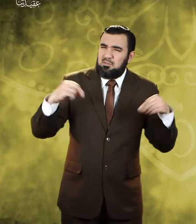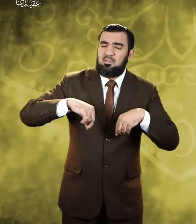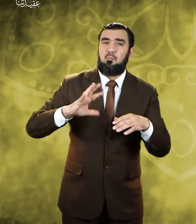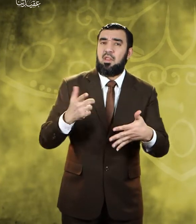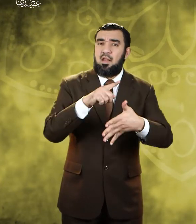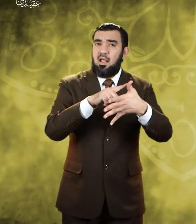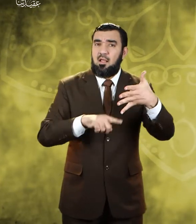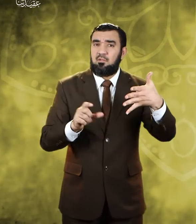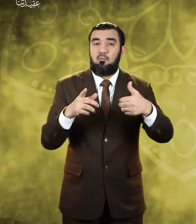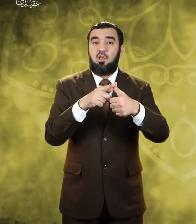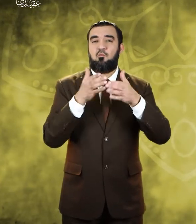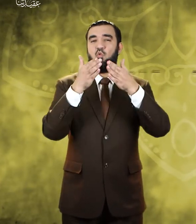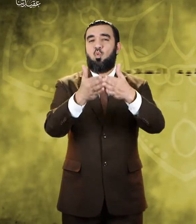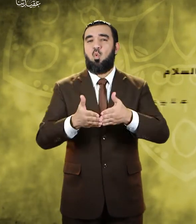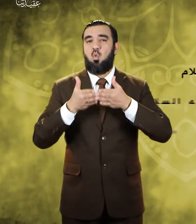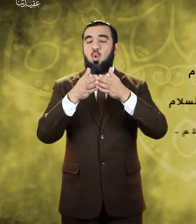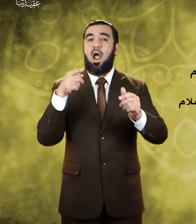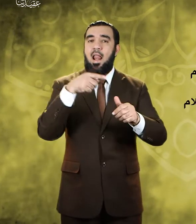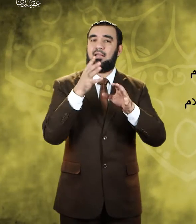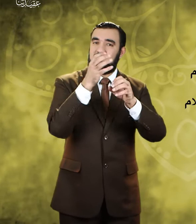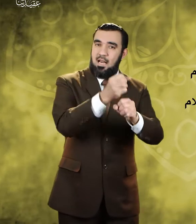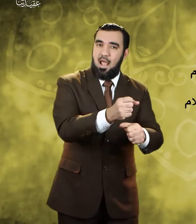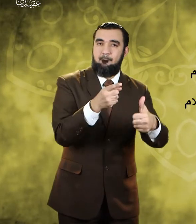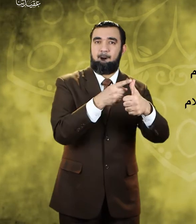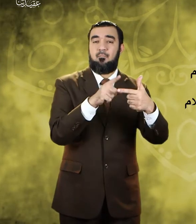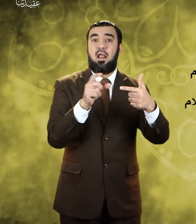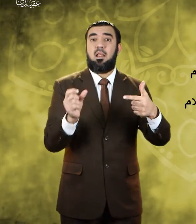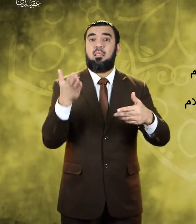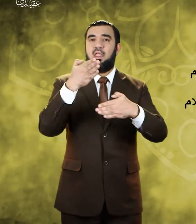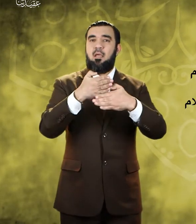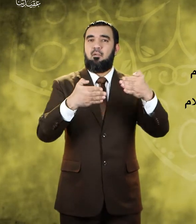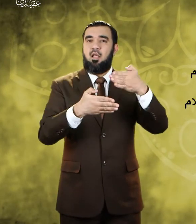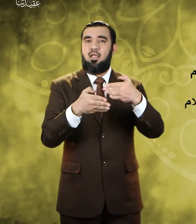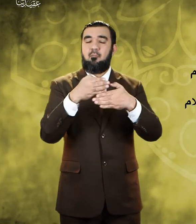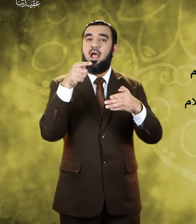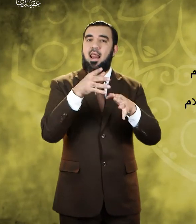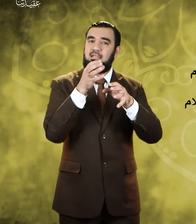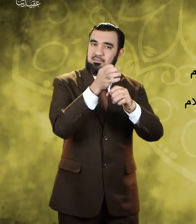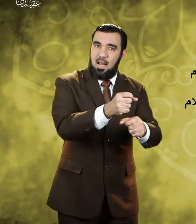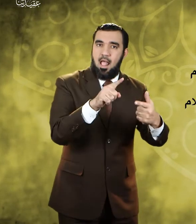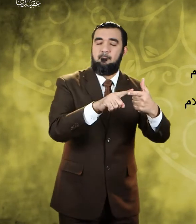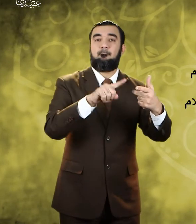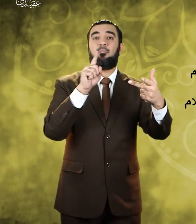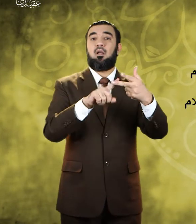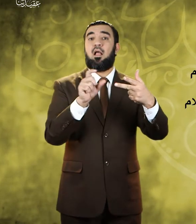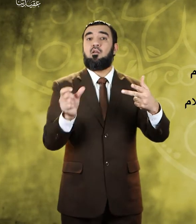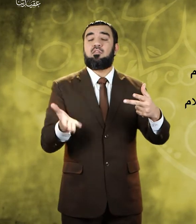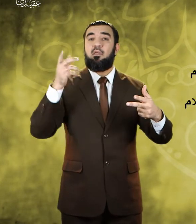العزم من الرسل هي نوح عليه السلام وإبراهيم عليه